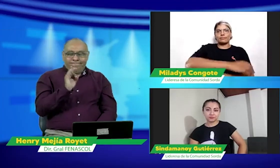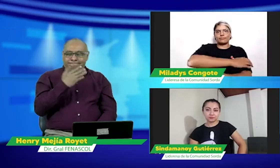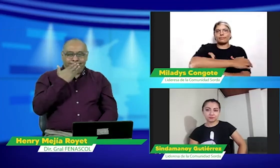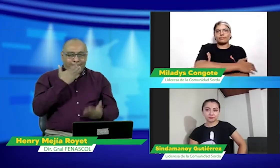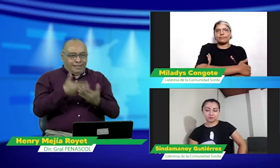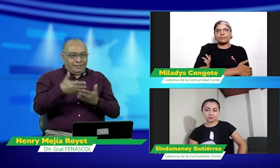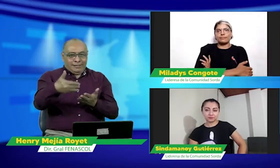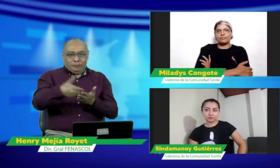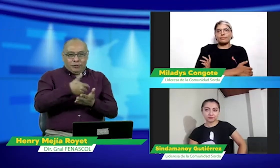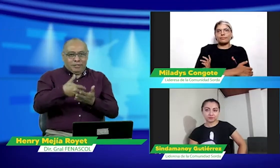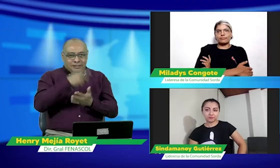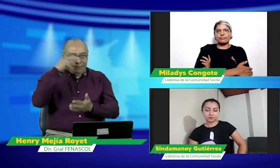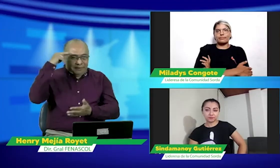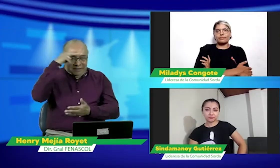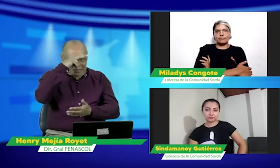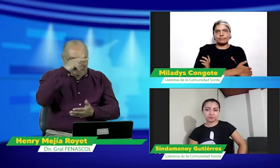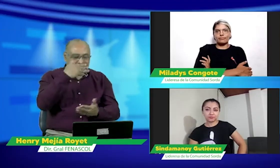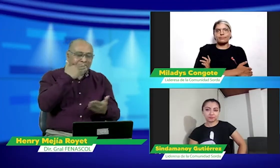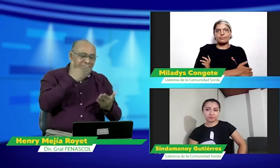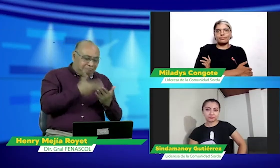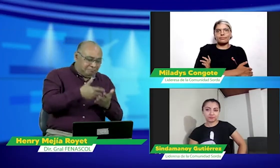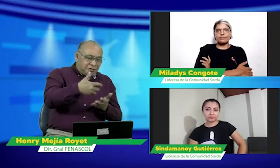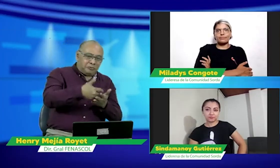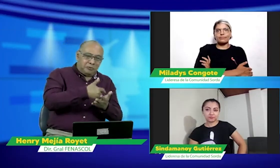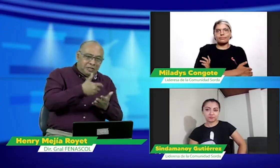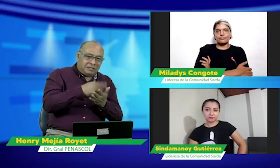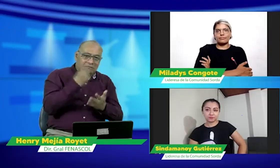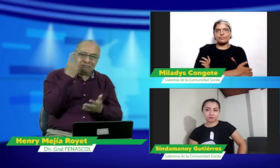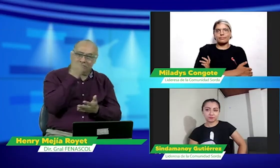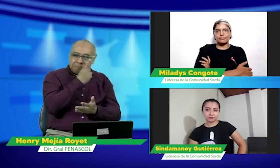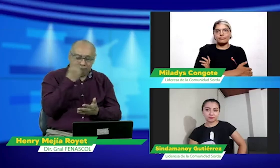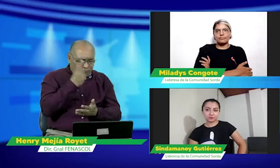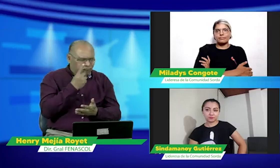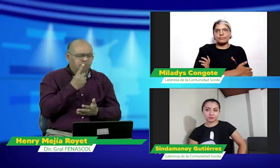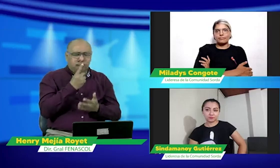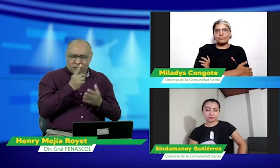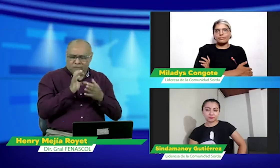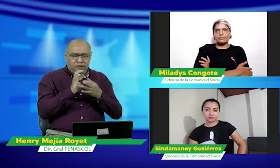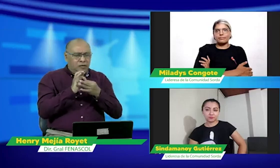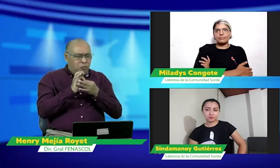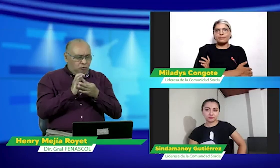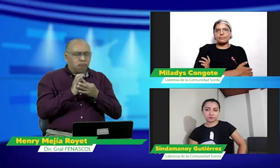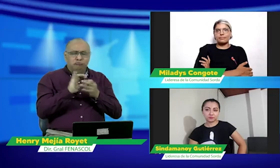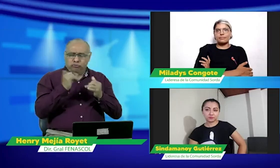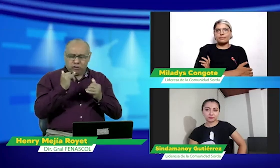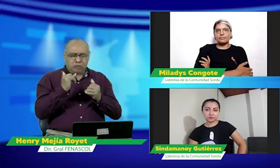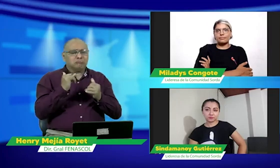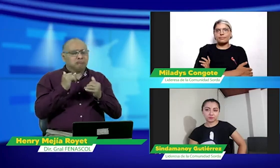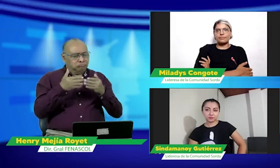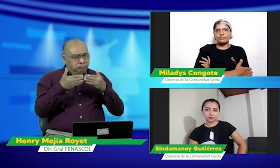así es muchas gracias por los consejos que nos has dejado y la de y tú también Cinda